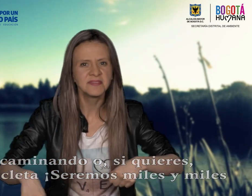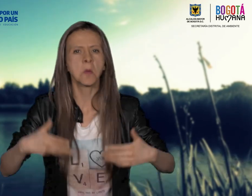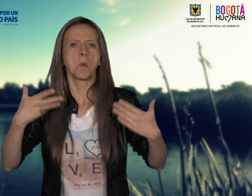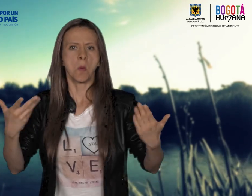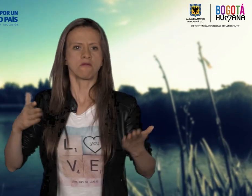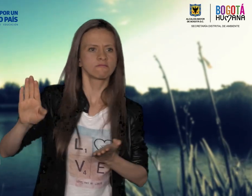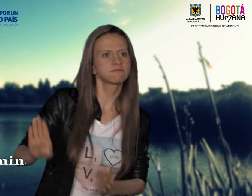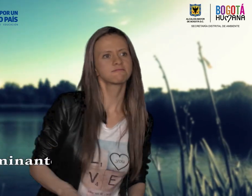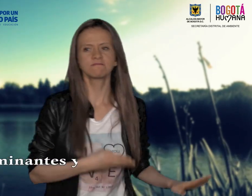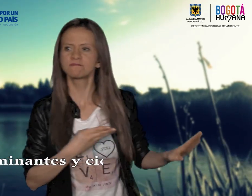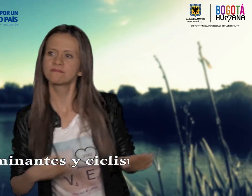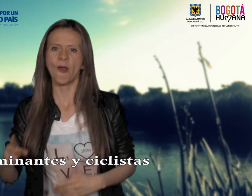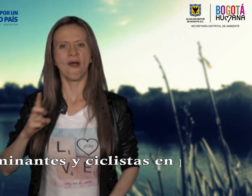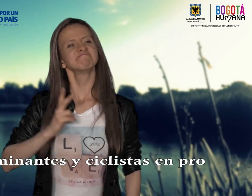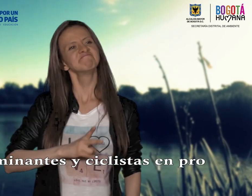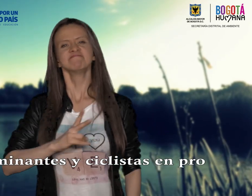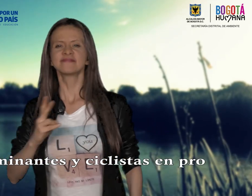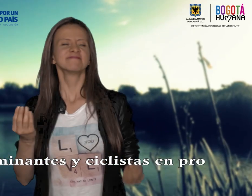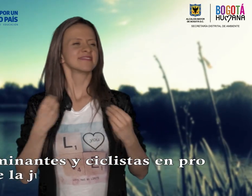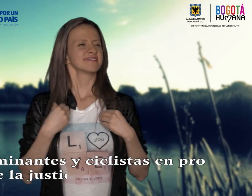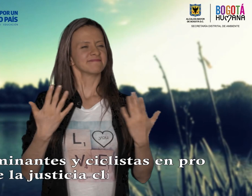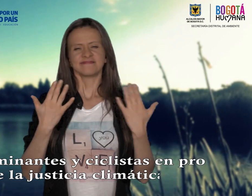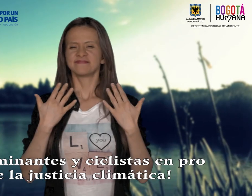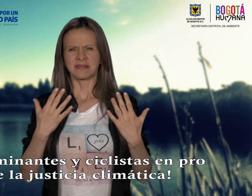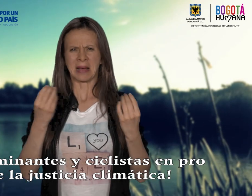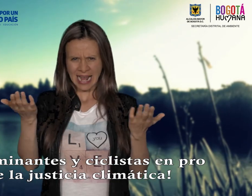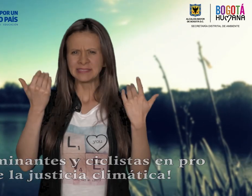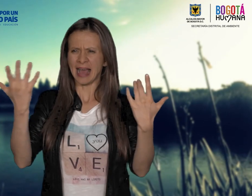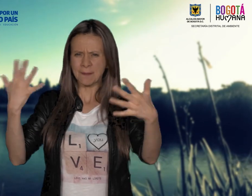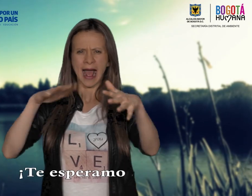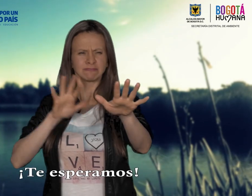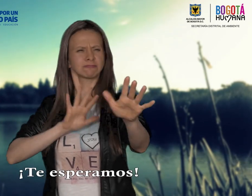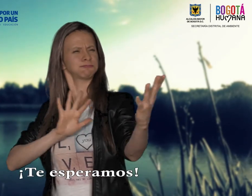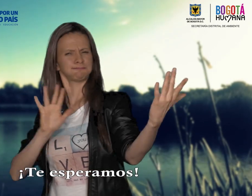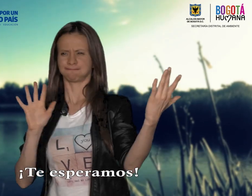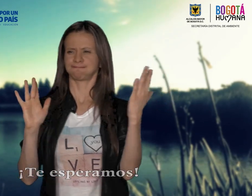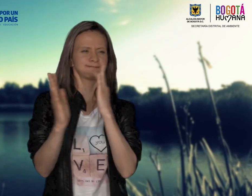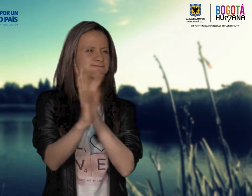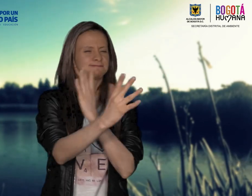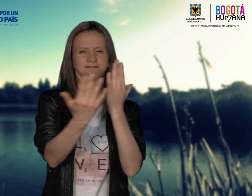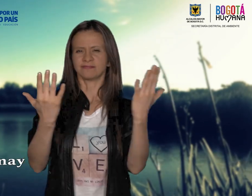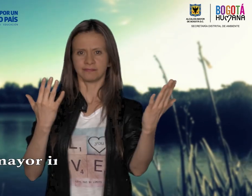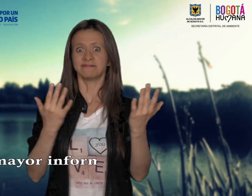miles de caminantes y ciclistas en pro de la justicia climática. ¡Te esperamos! Para mayor información